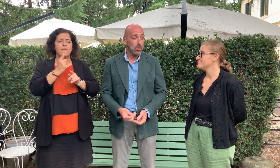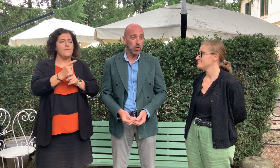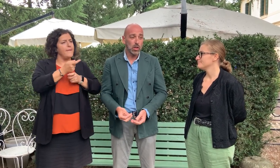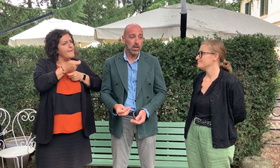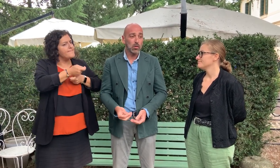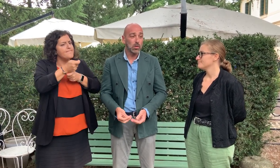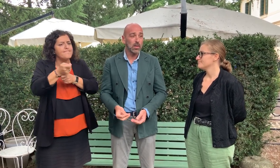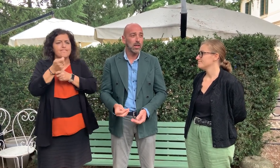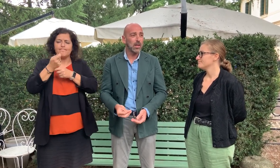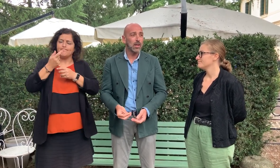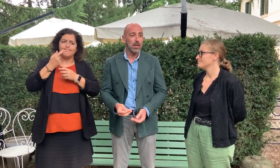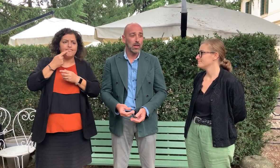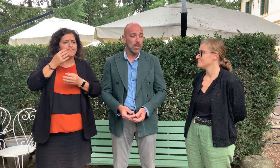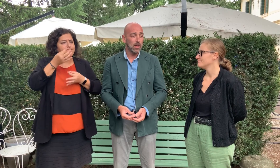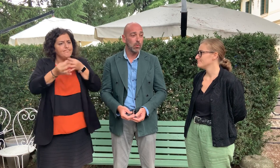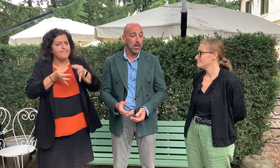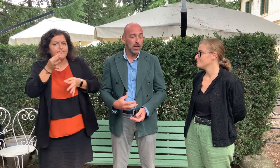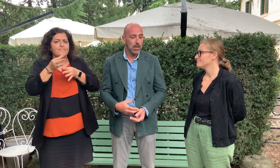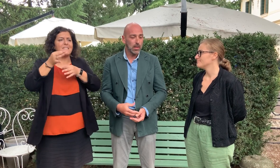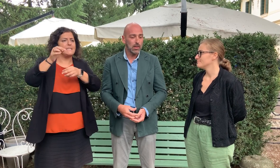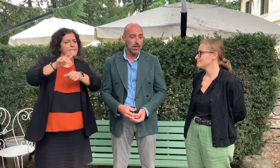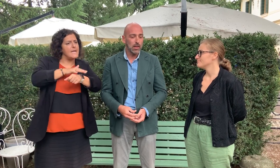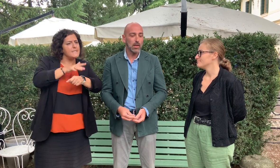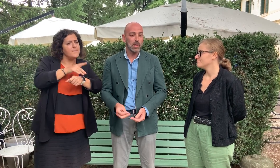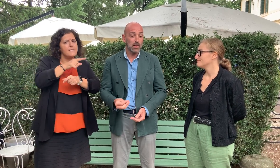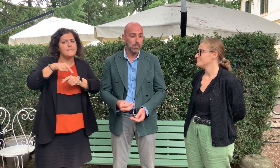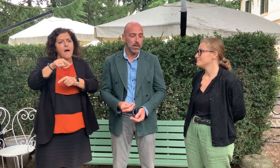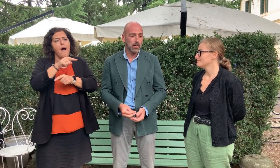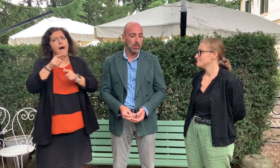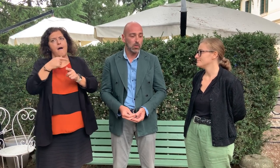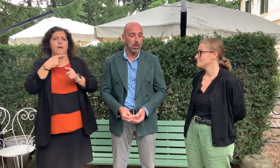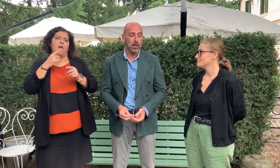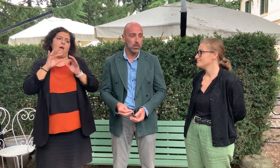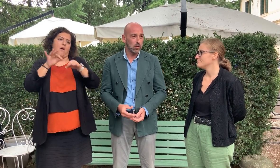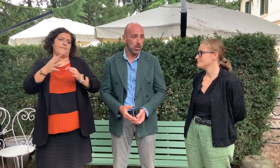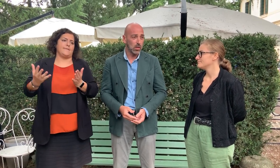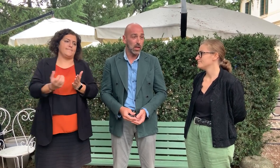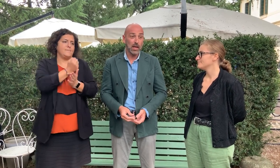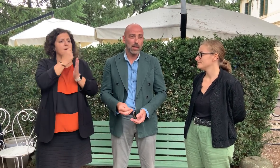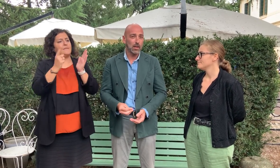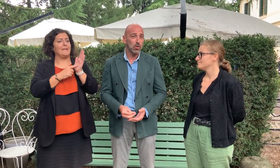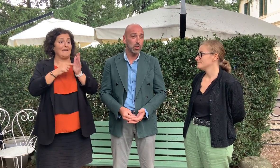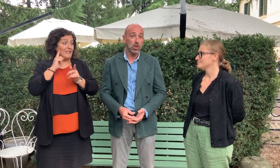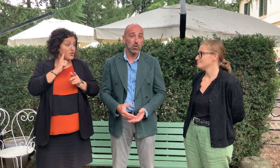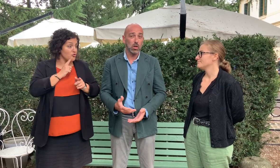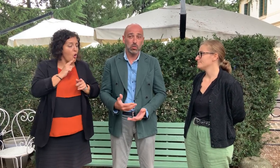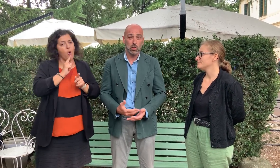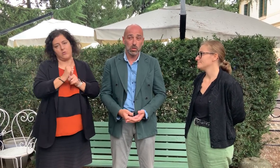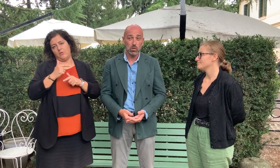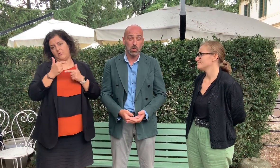riuscire ad ottenere quei diritti rispetto ai soldi, perché ad oggi ancora non ci sono.